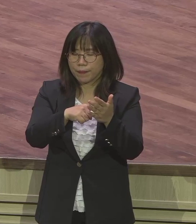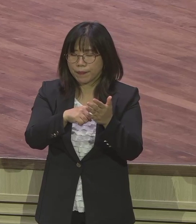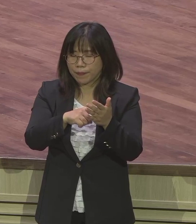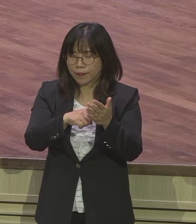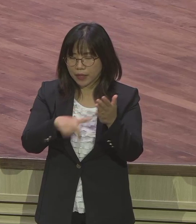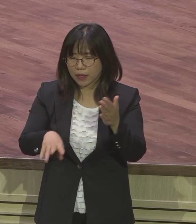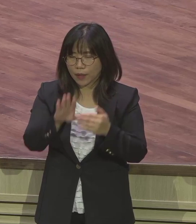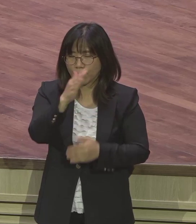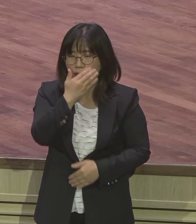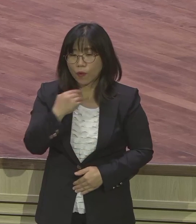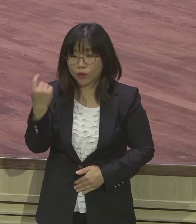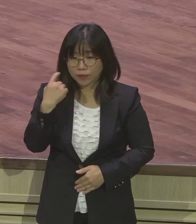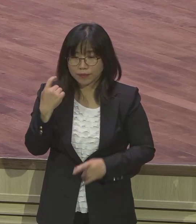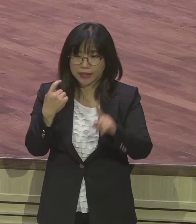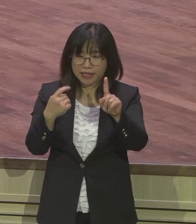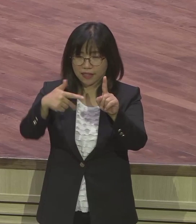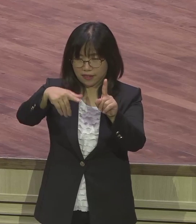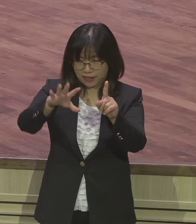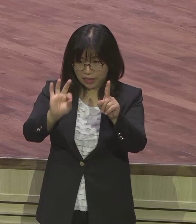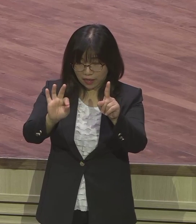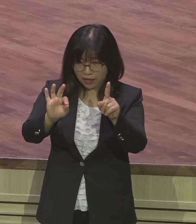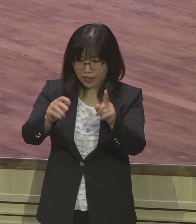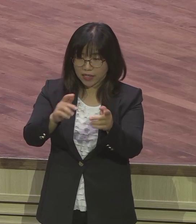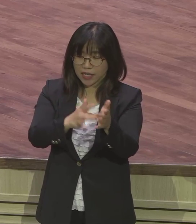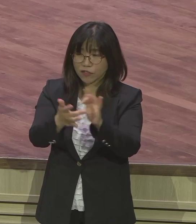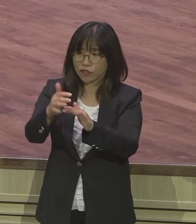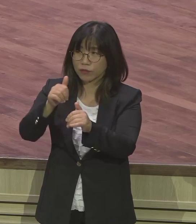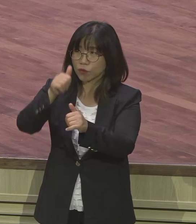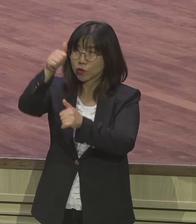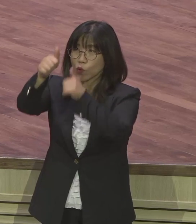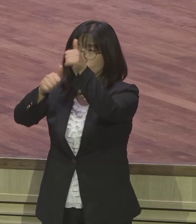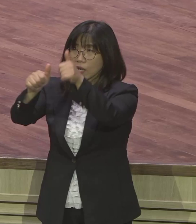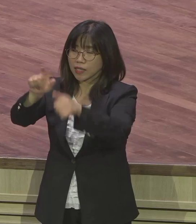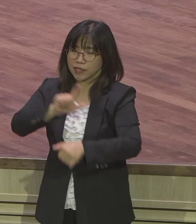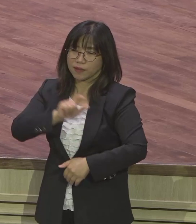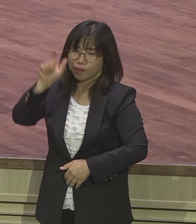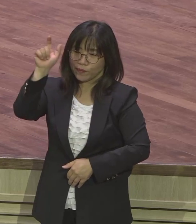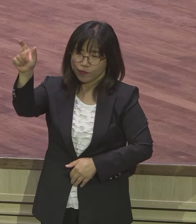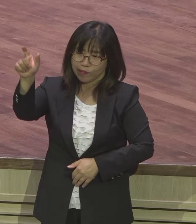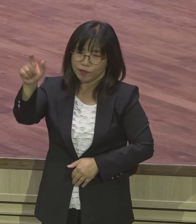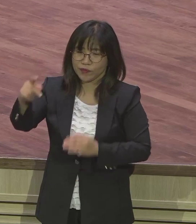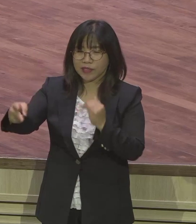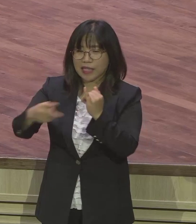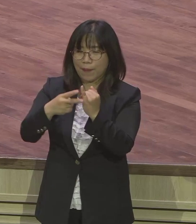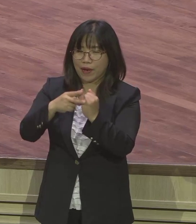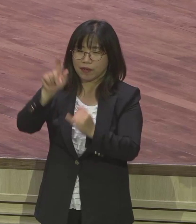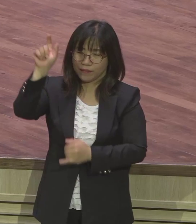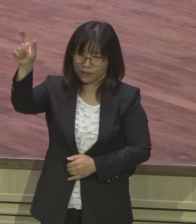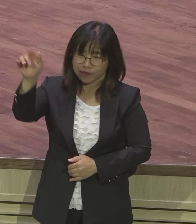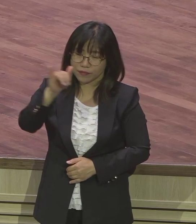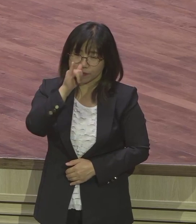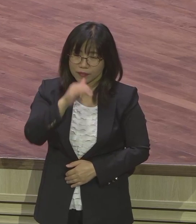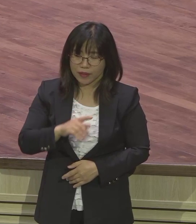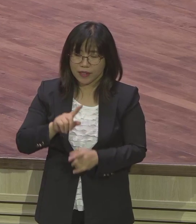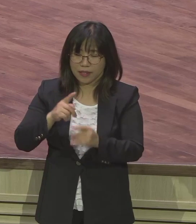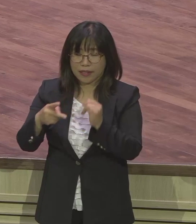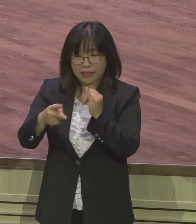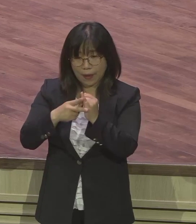이름이 당당히 올라가 있어요 놀랍지요? 특별히 다말의 언약적 행동은 하나님의